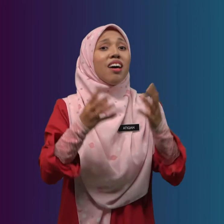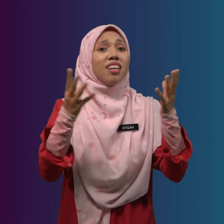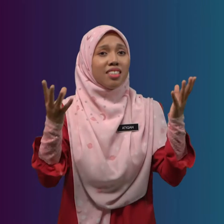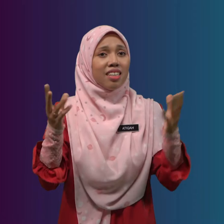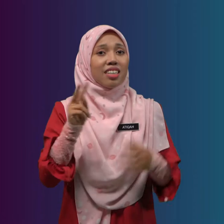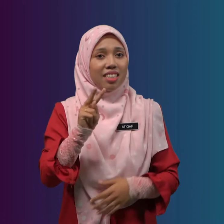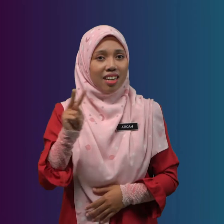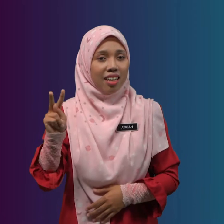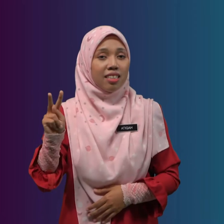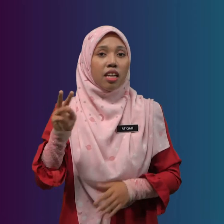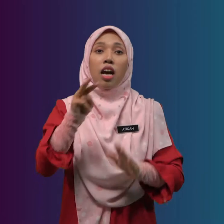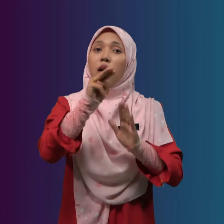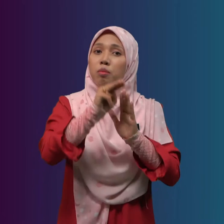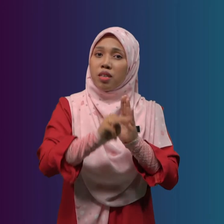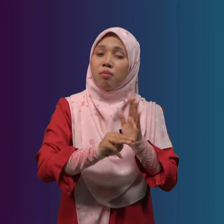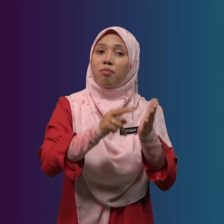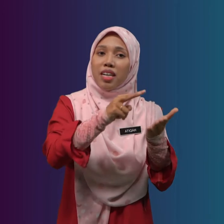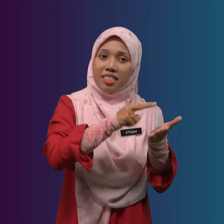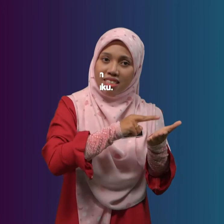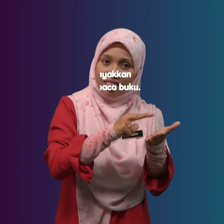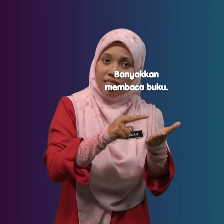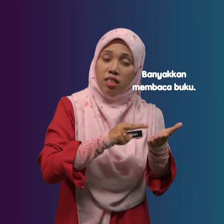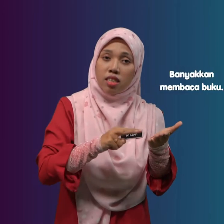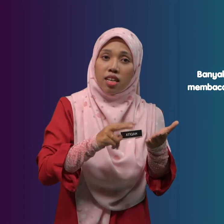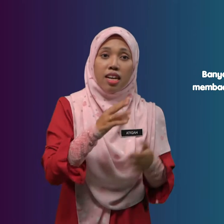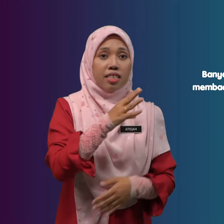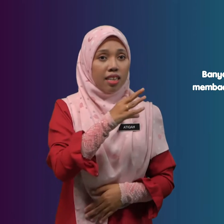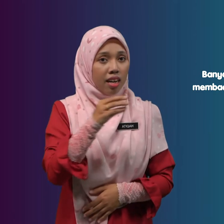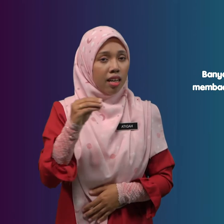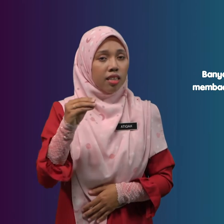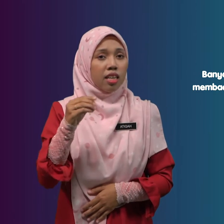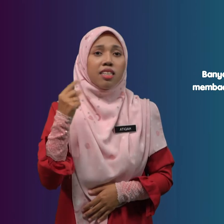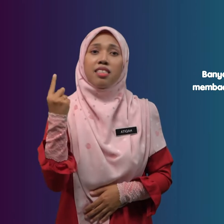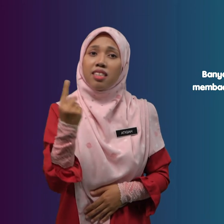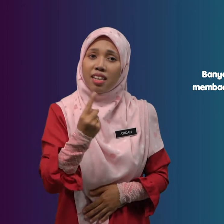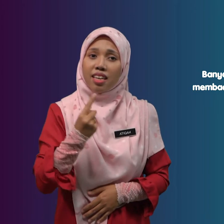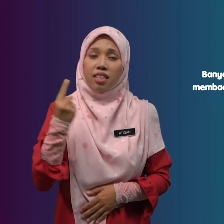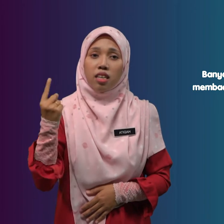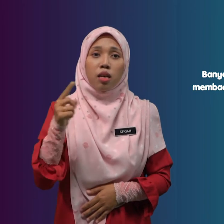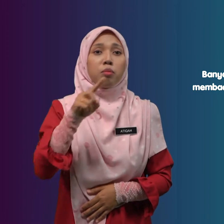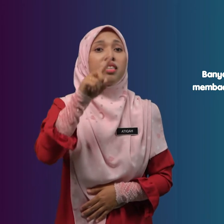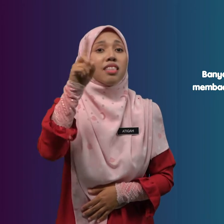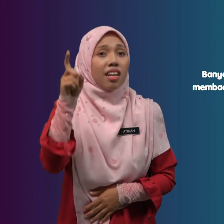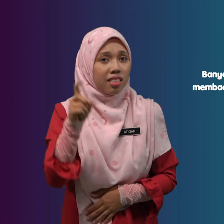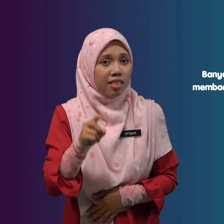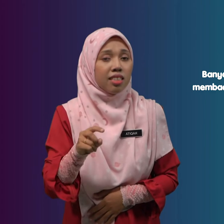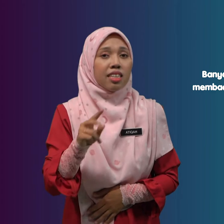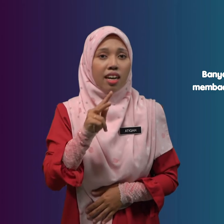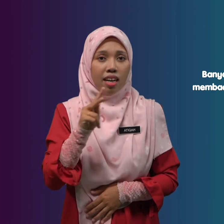Banyakkan Membaca Dan Sering Bertanyakan